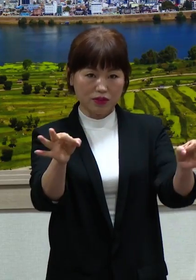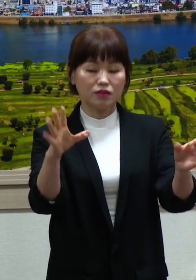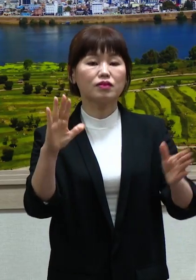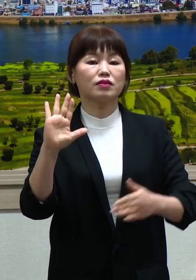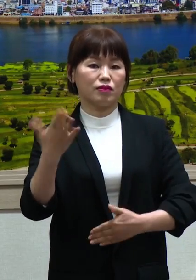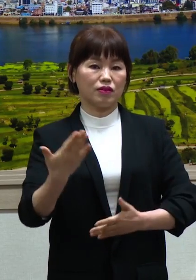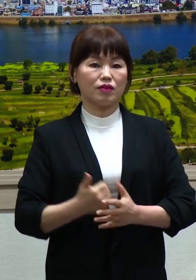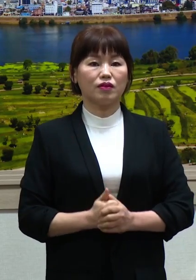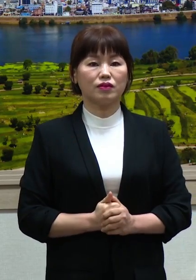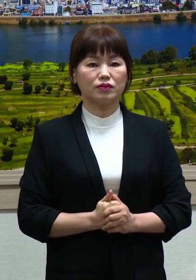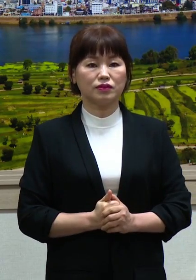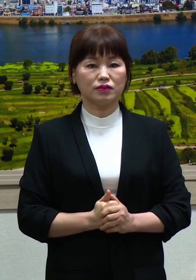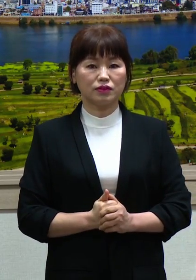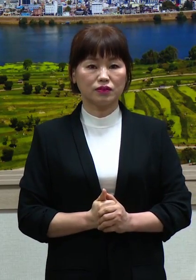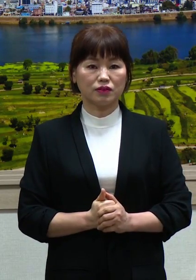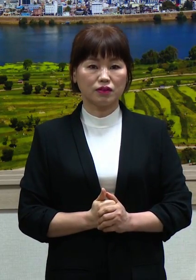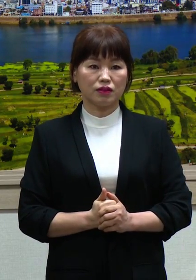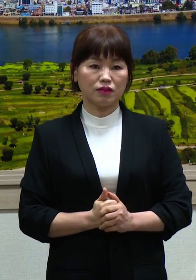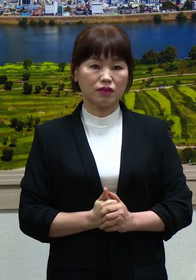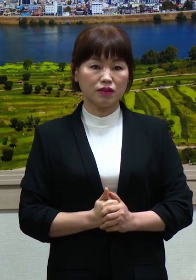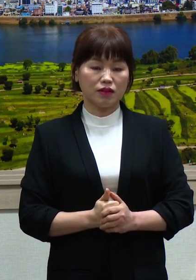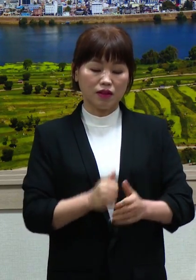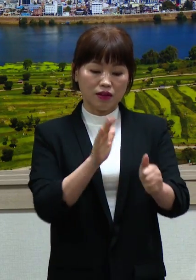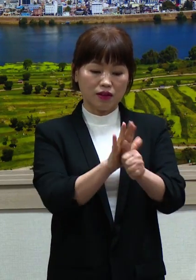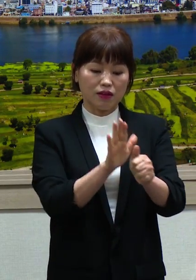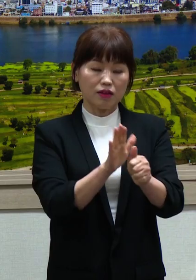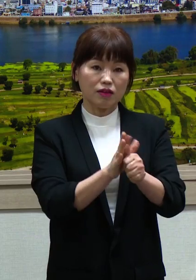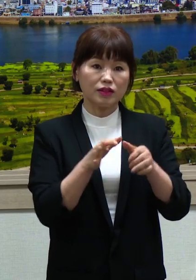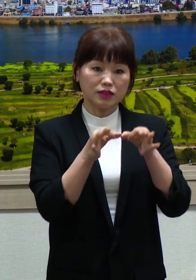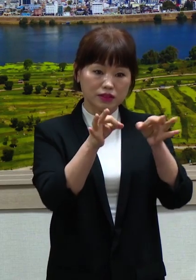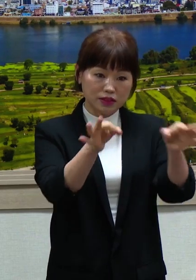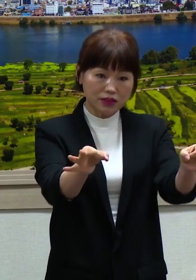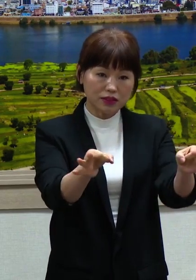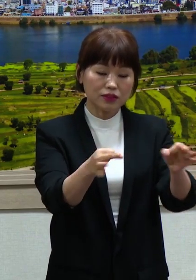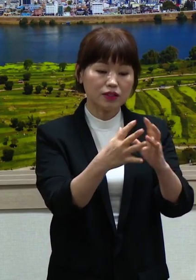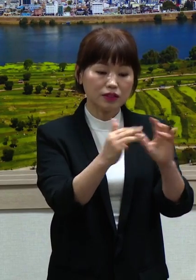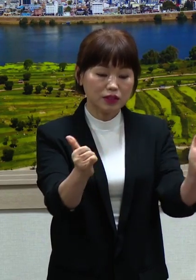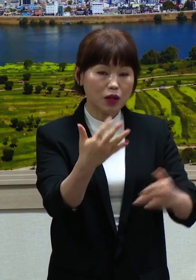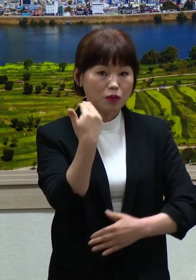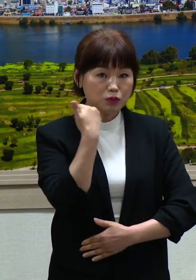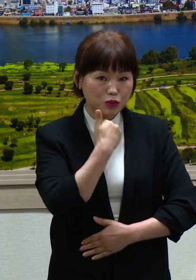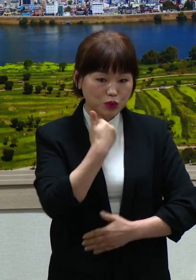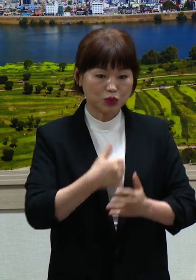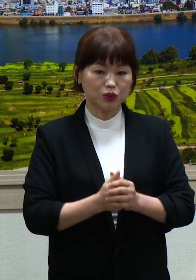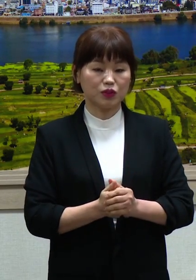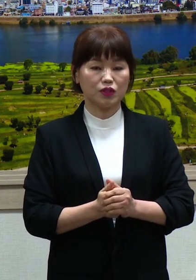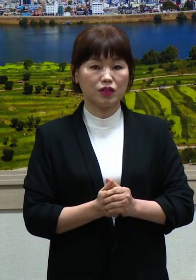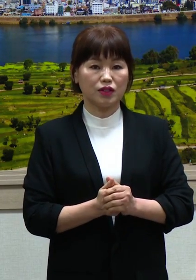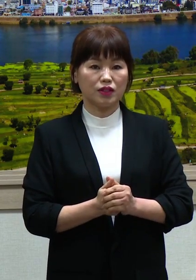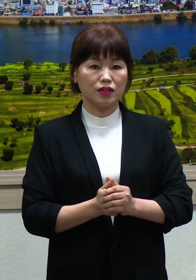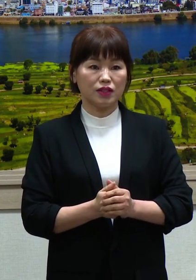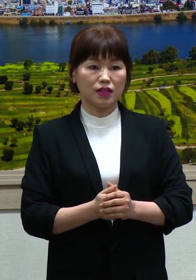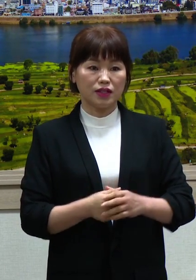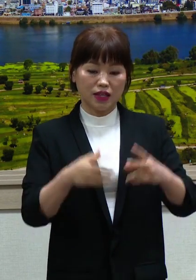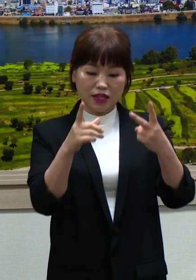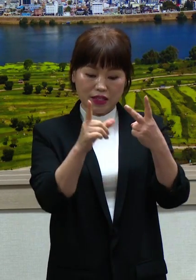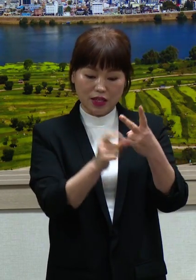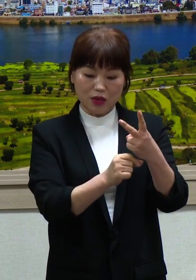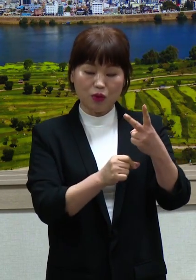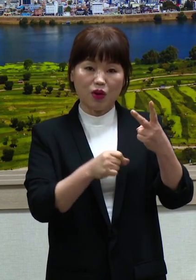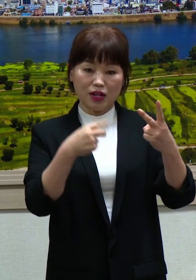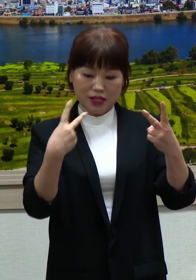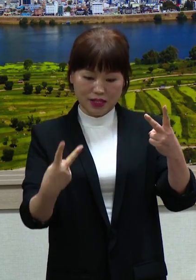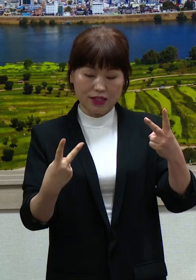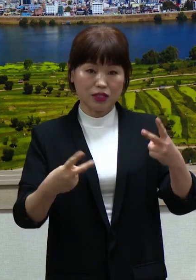지급되는 재난지원금의 대상은 2021년 2월 1일 24시